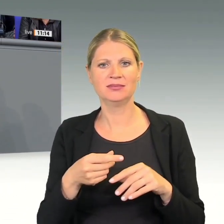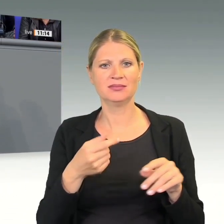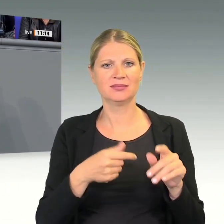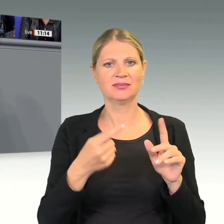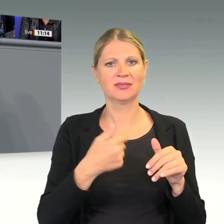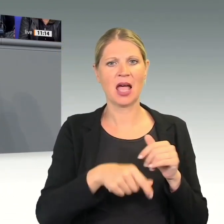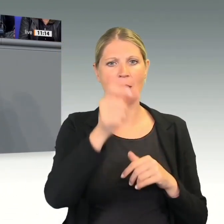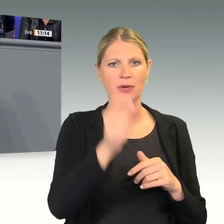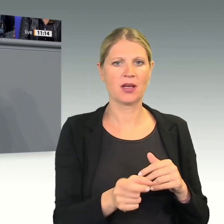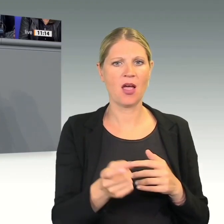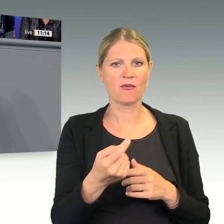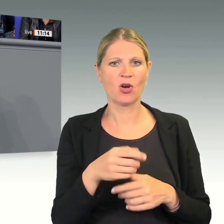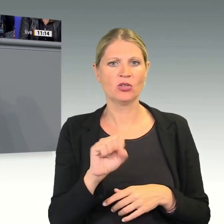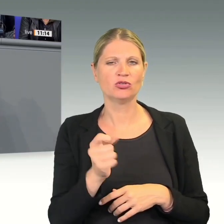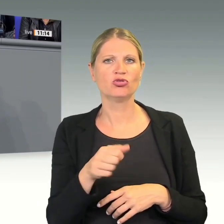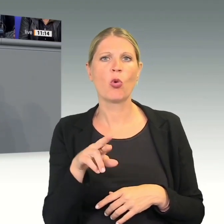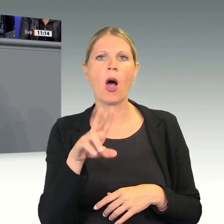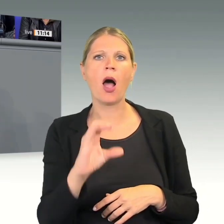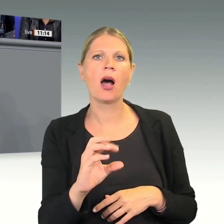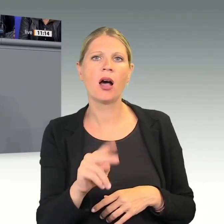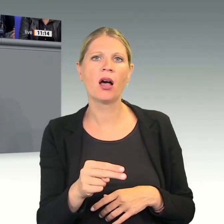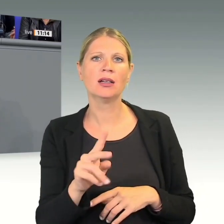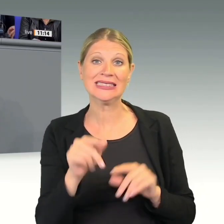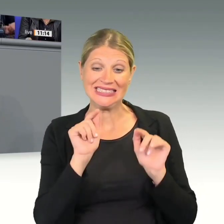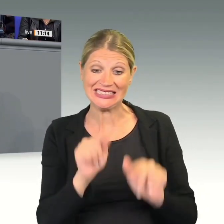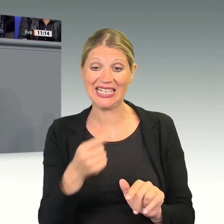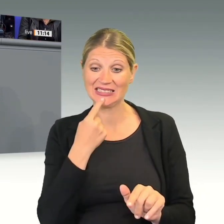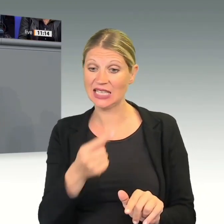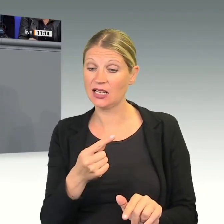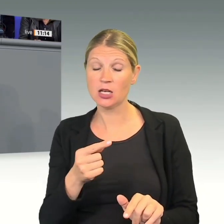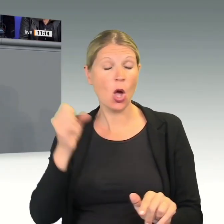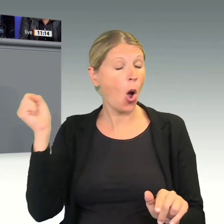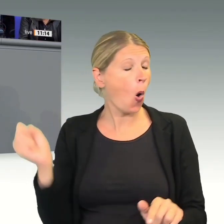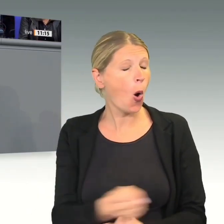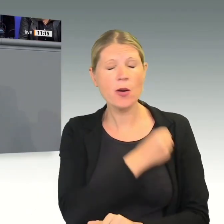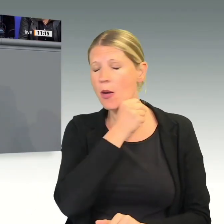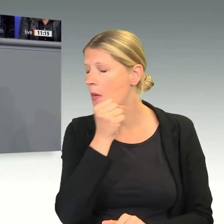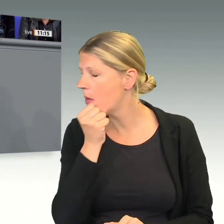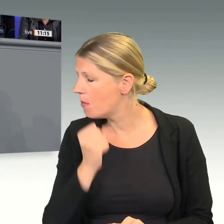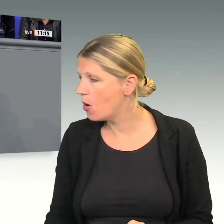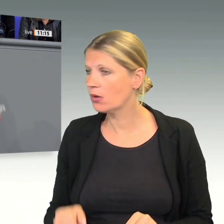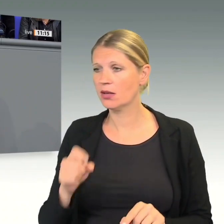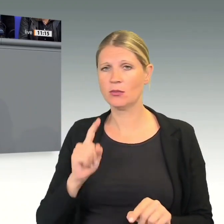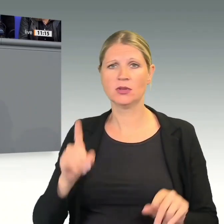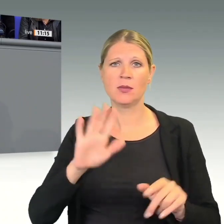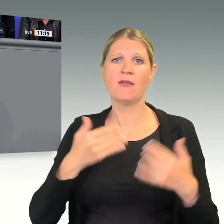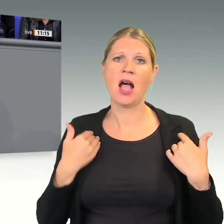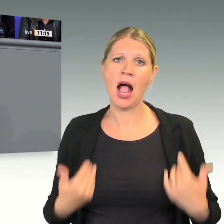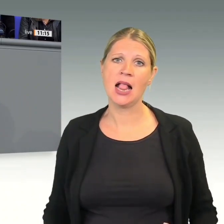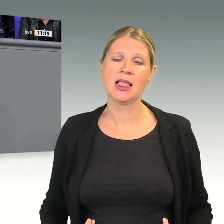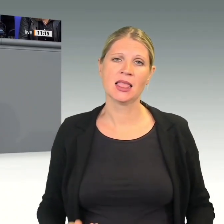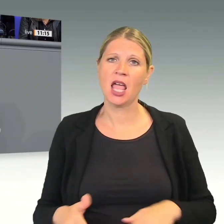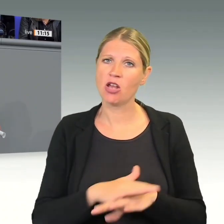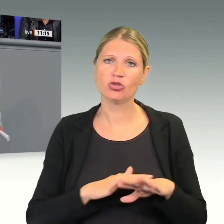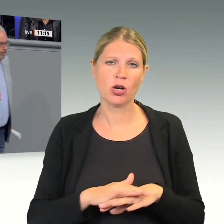statt abgelassen hat, ist schäbig, ungeheuerlich und sollte eigentlich dazu führen, dass sie sich endlich mal öffentlich entschuldigt für dieses Verhalten, was sie in Brasilien zutage